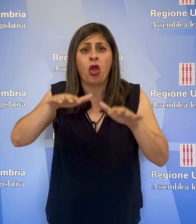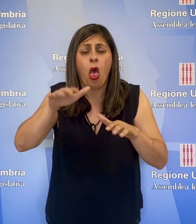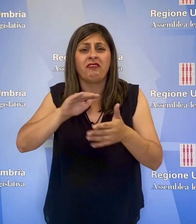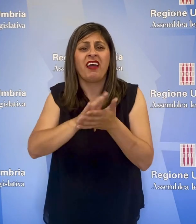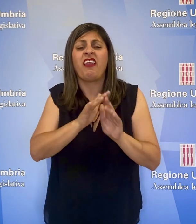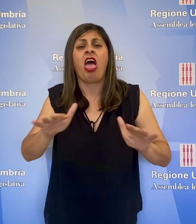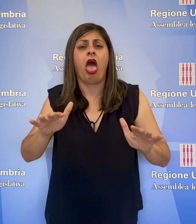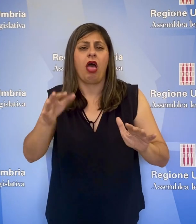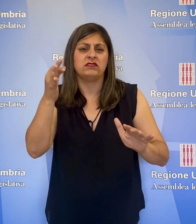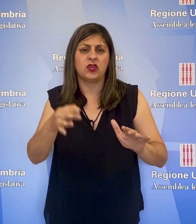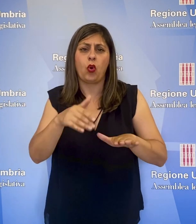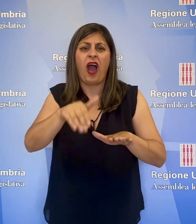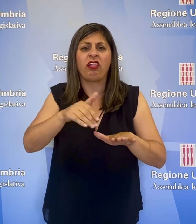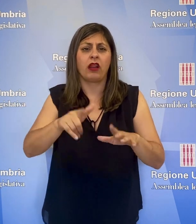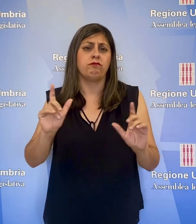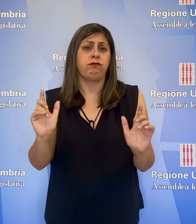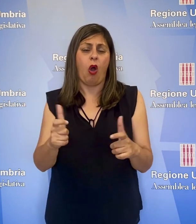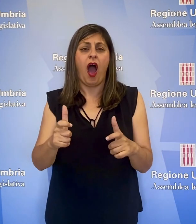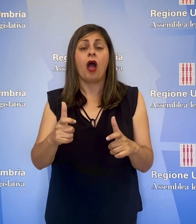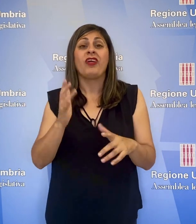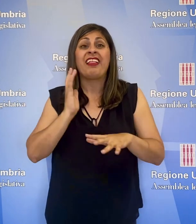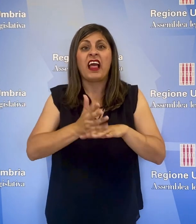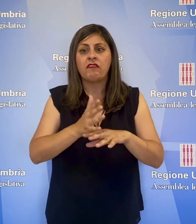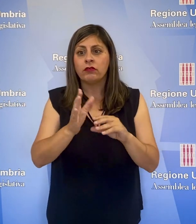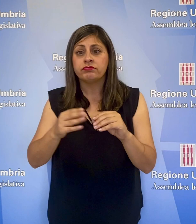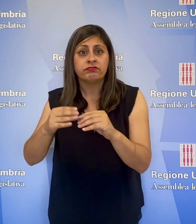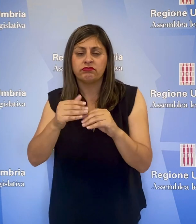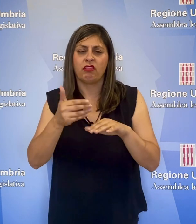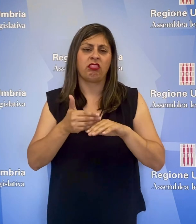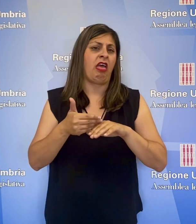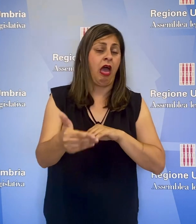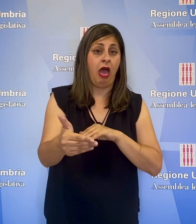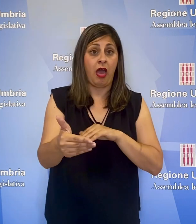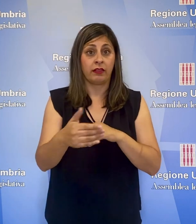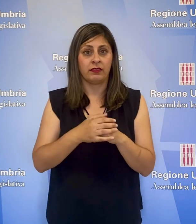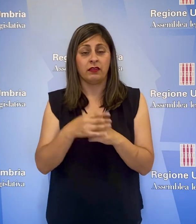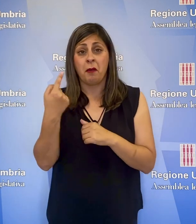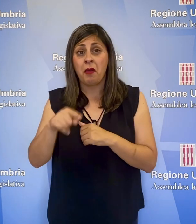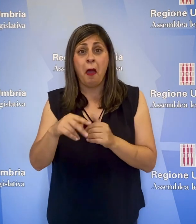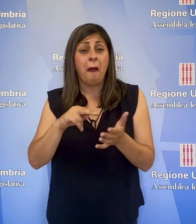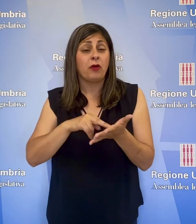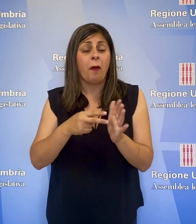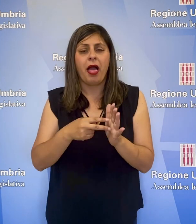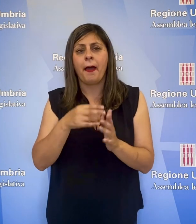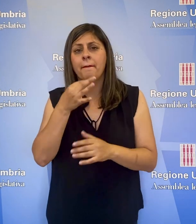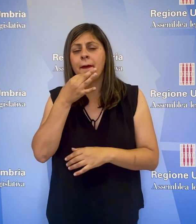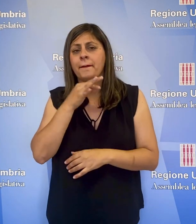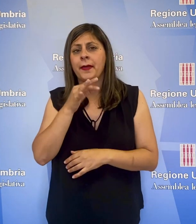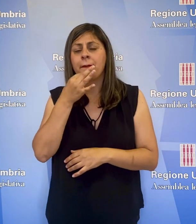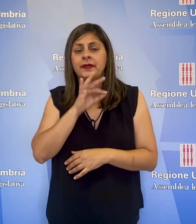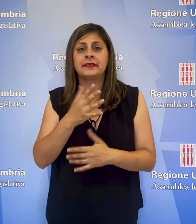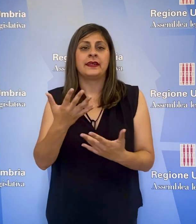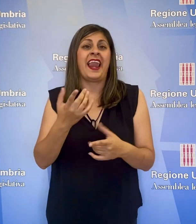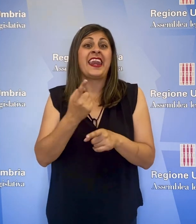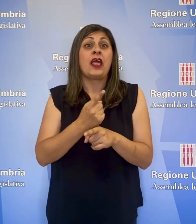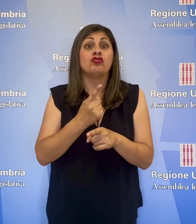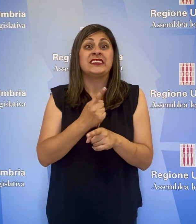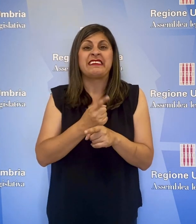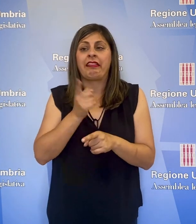cantieri ed allungano i tempi degli interventi. Ricorre spesso il problema di contemplare l'esigenza di realizzare i lavori